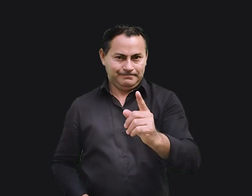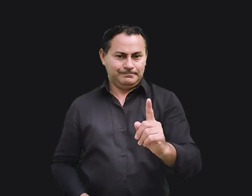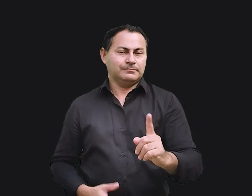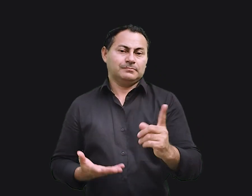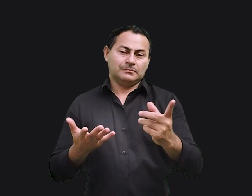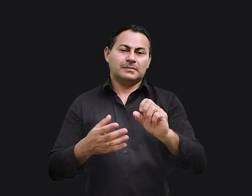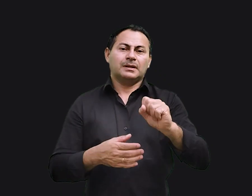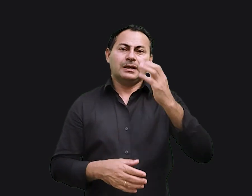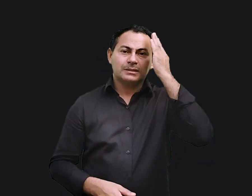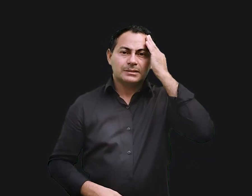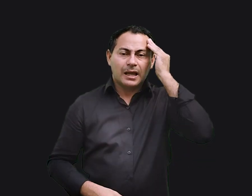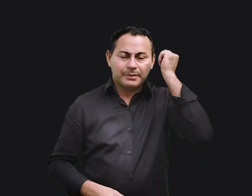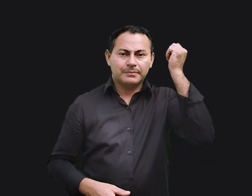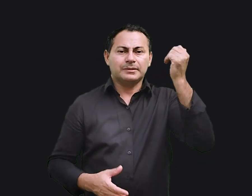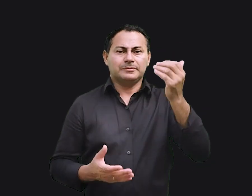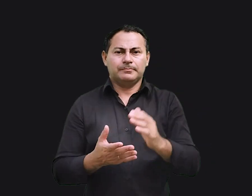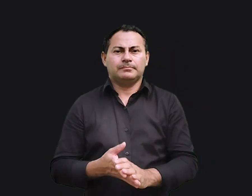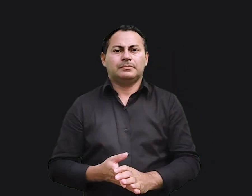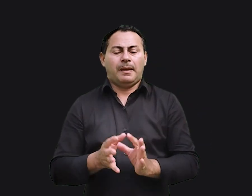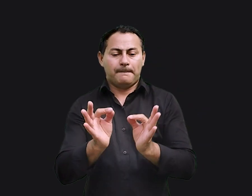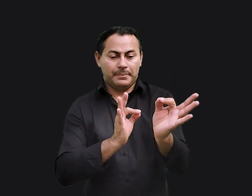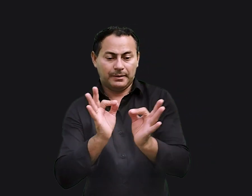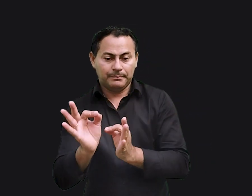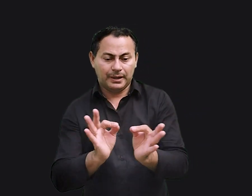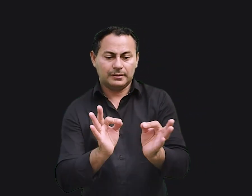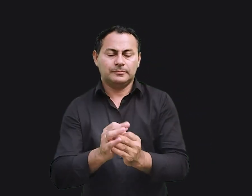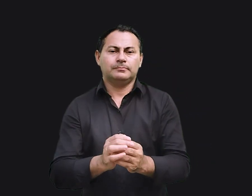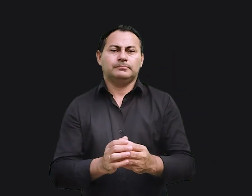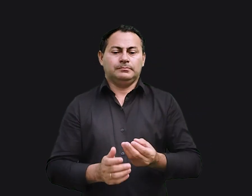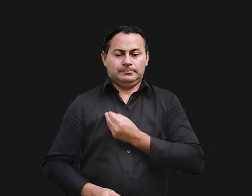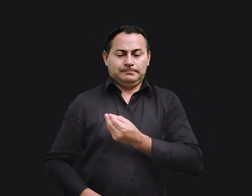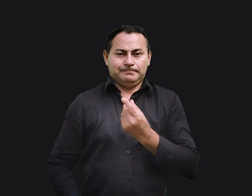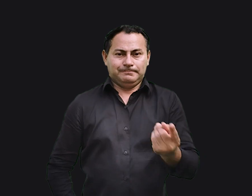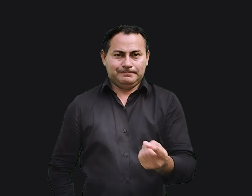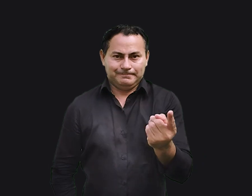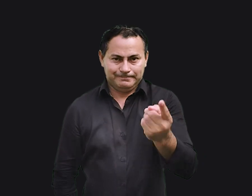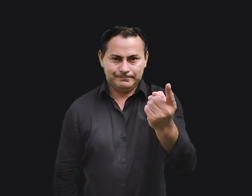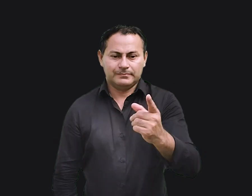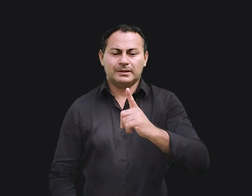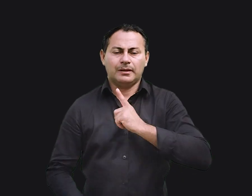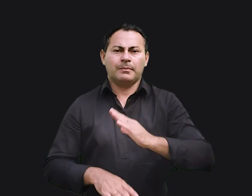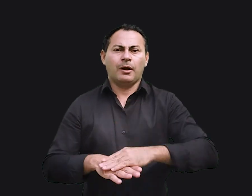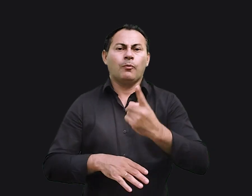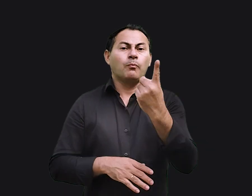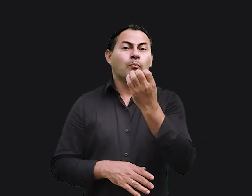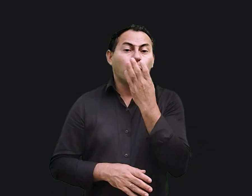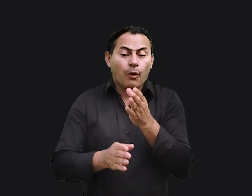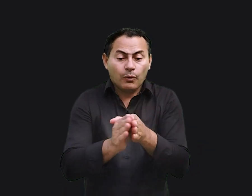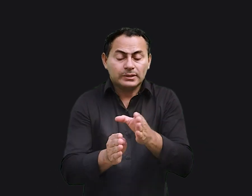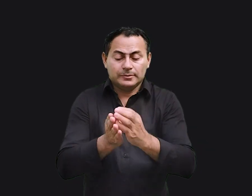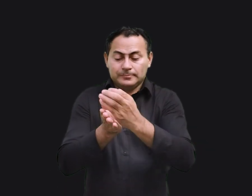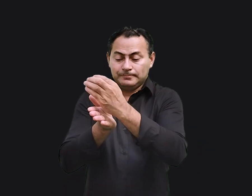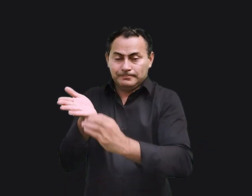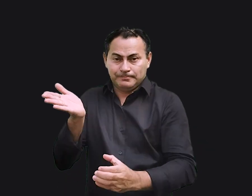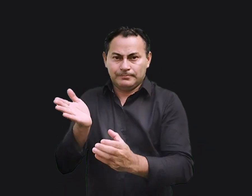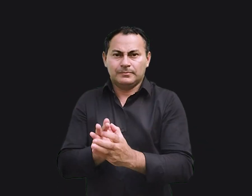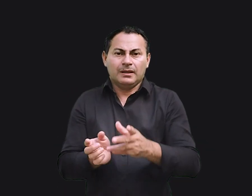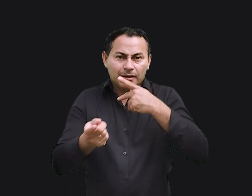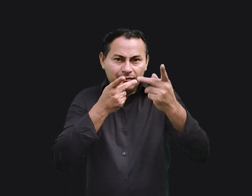e assim sabiamente prepara-se para a eternidade. Temos mais um bom conselho nesse capítulo. Diz